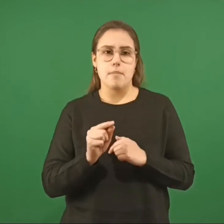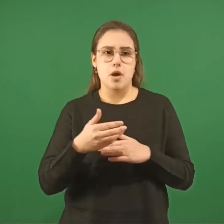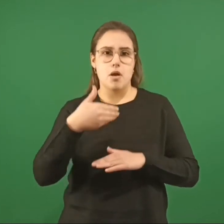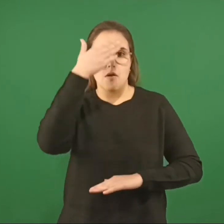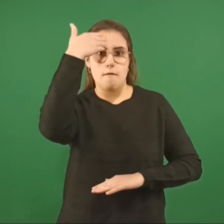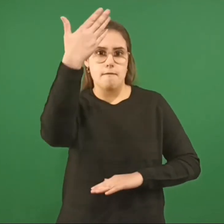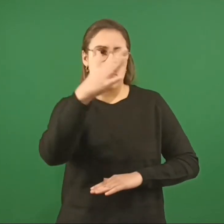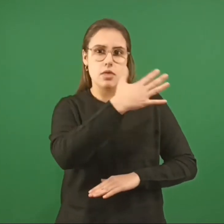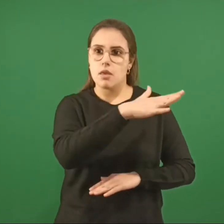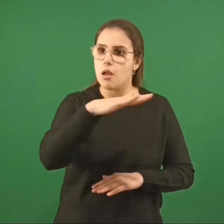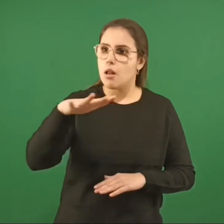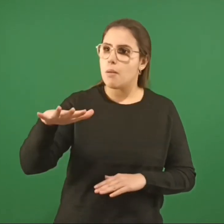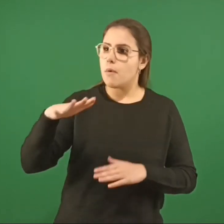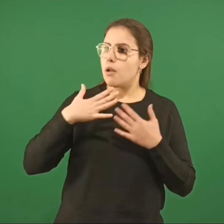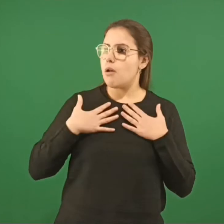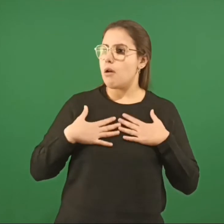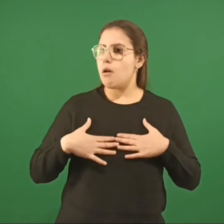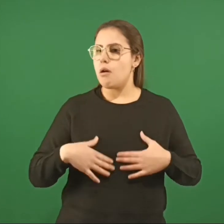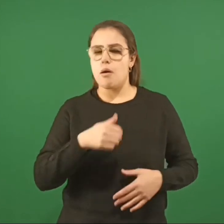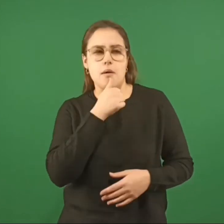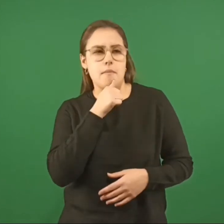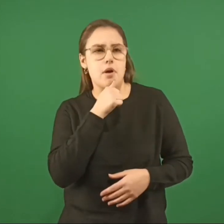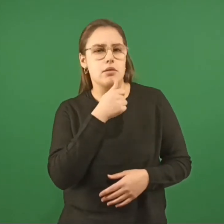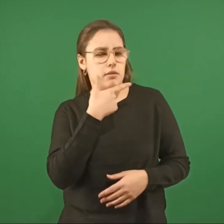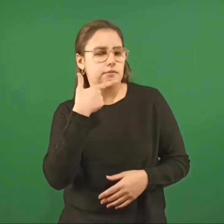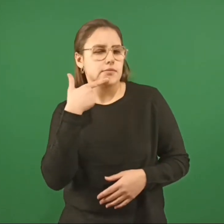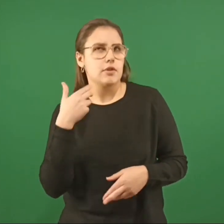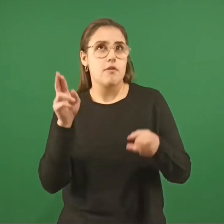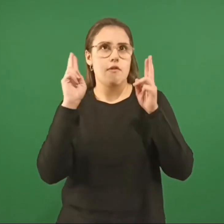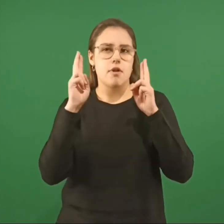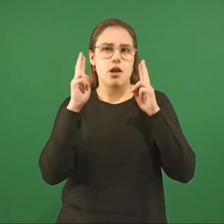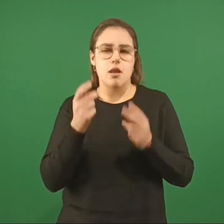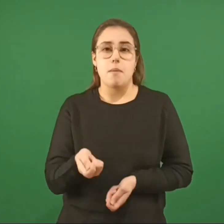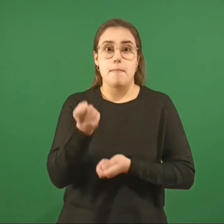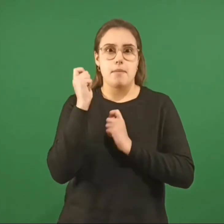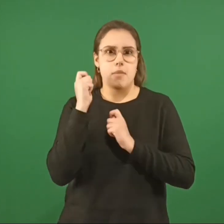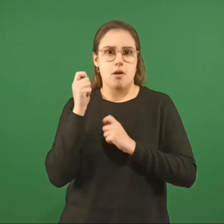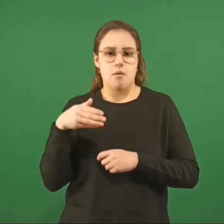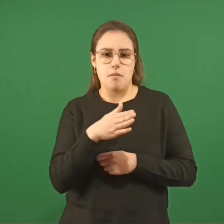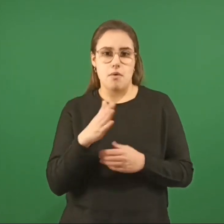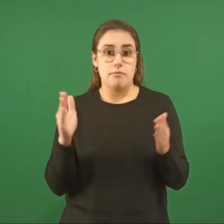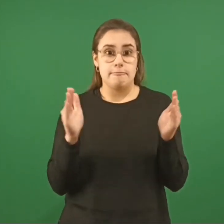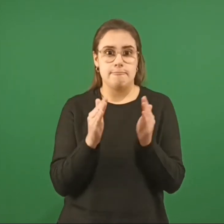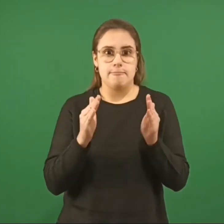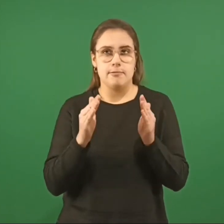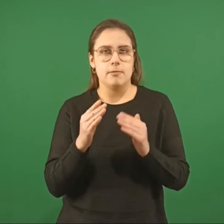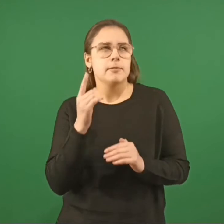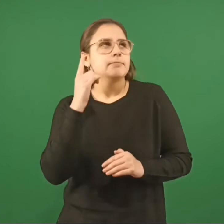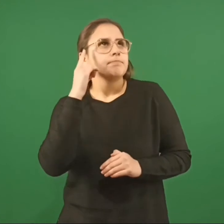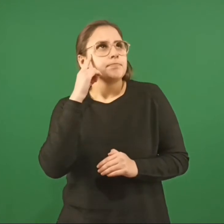acercando a la rambla, se empieza a sentir más fuerte el viento Por la ventanilla de Sosa entra un chiflete que le enfría la cara Es una mañana